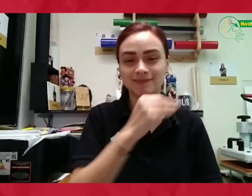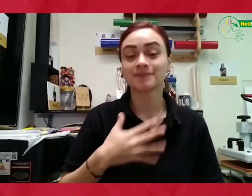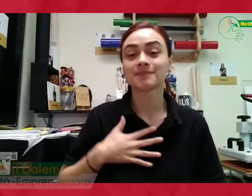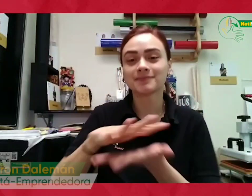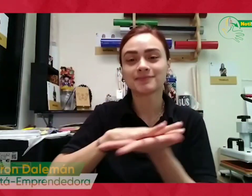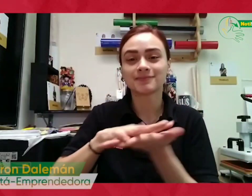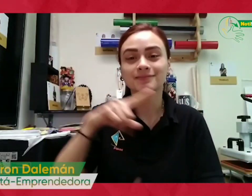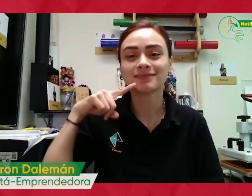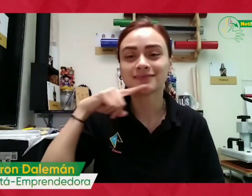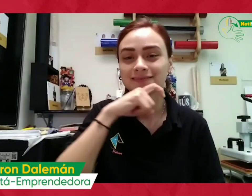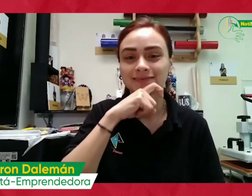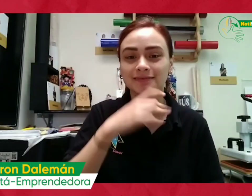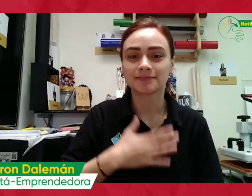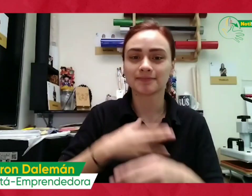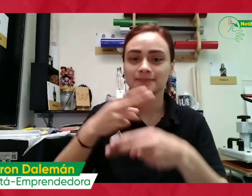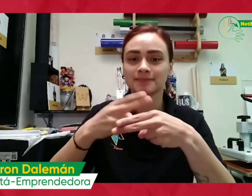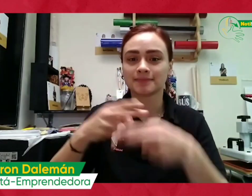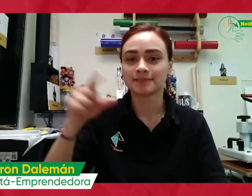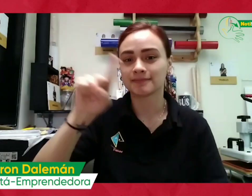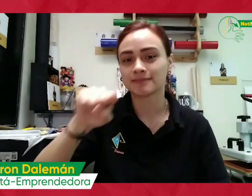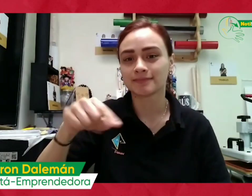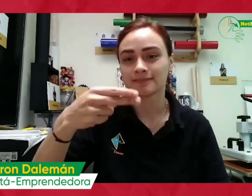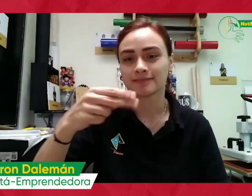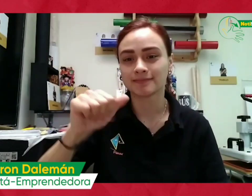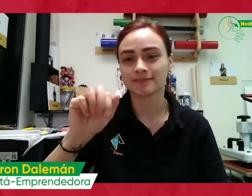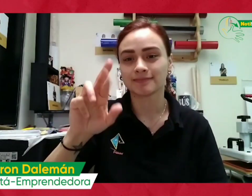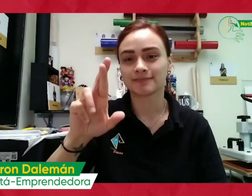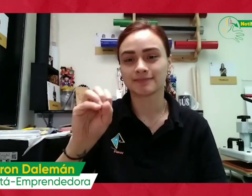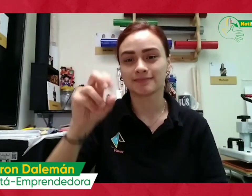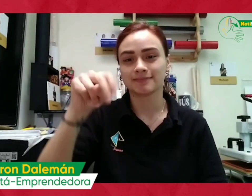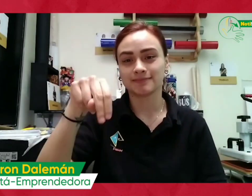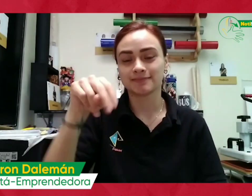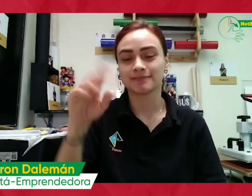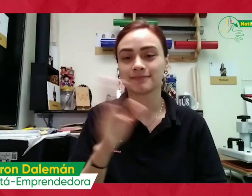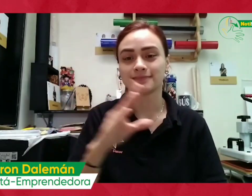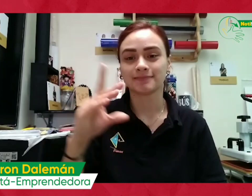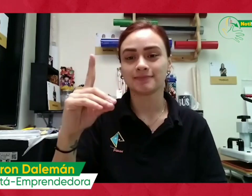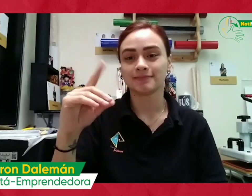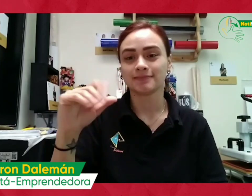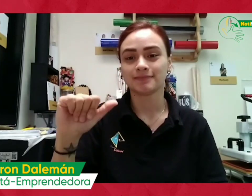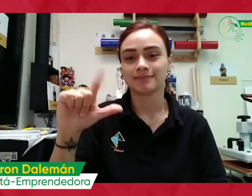Hola a todos, mi seña es esta y mi nombre es Sharon Dalleman.